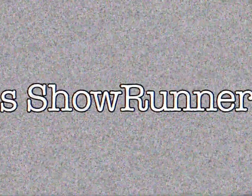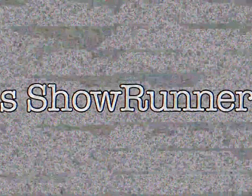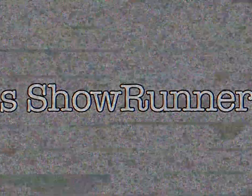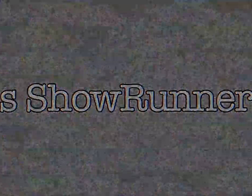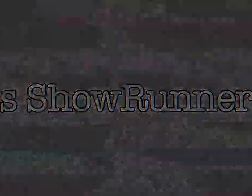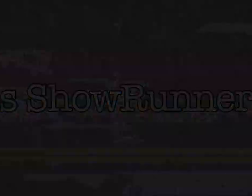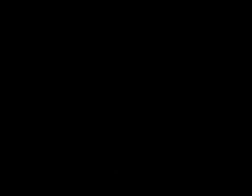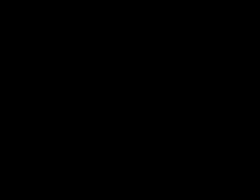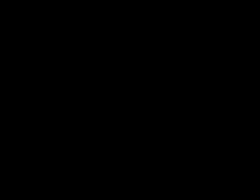Bon ben